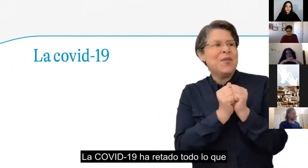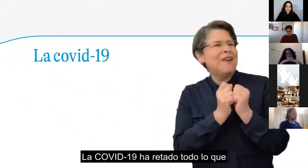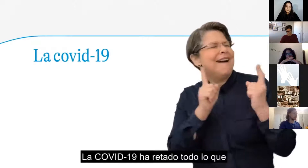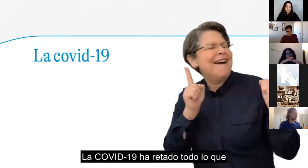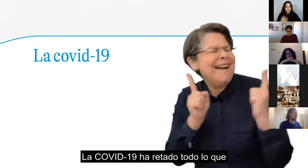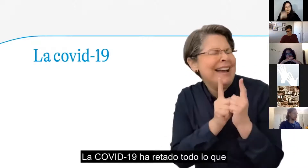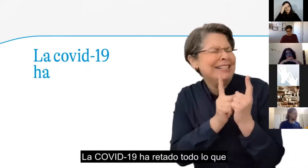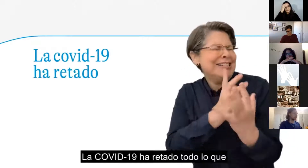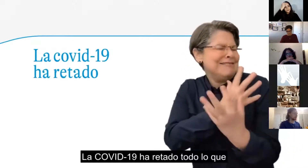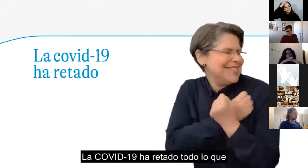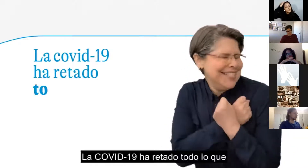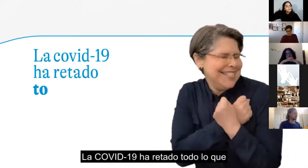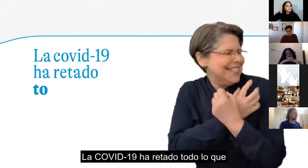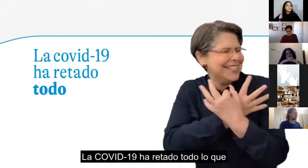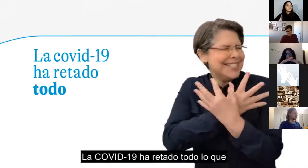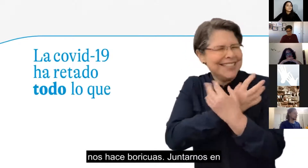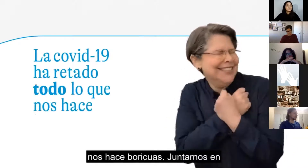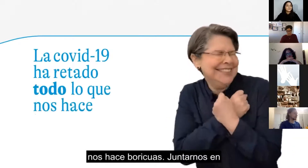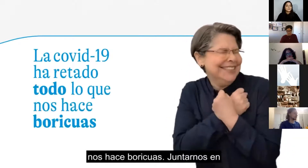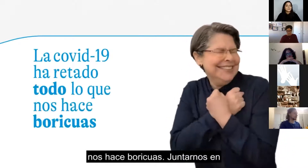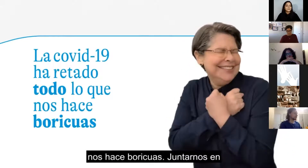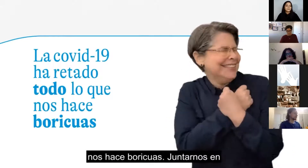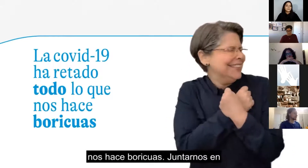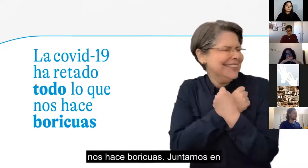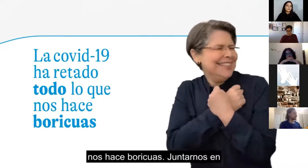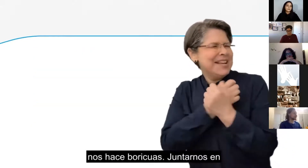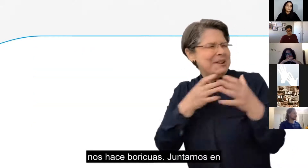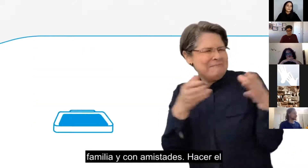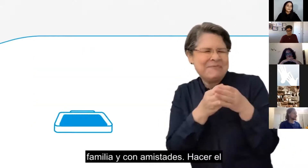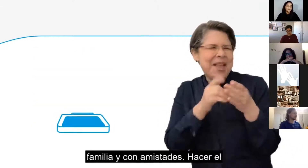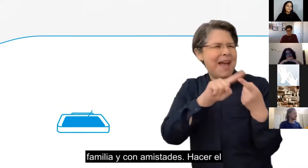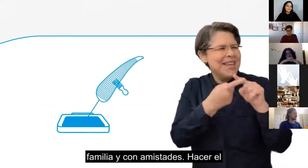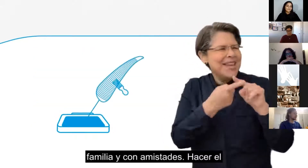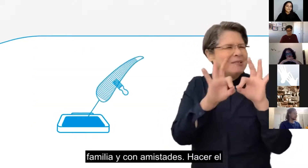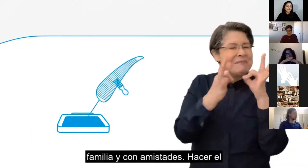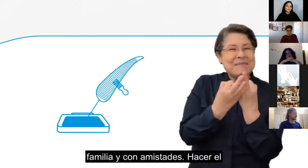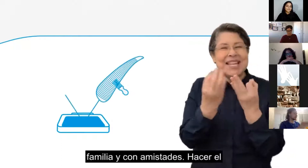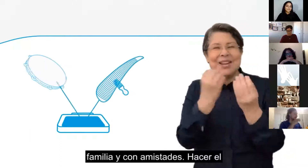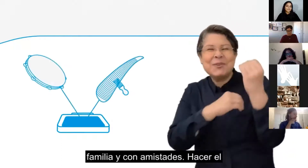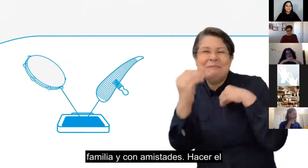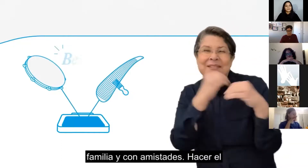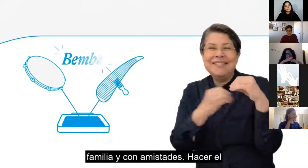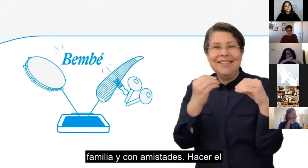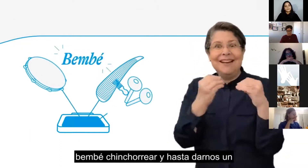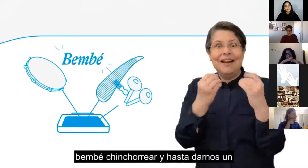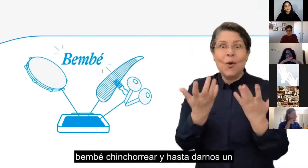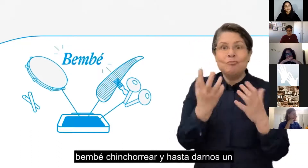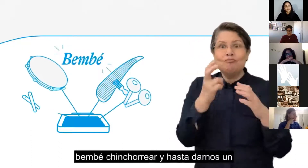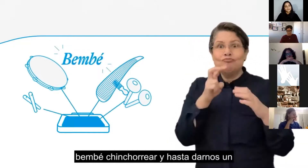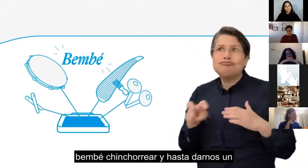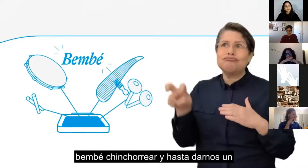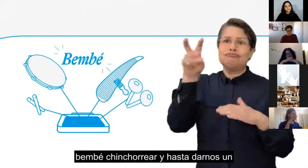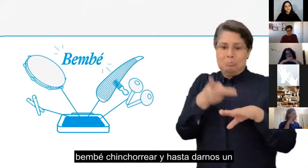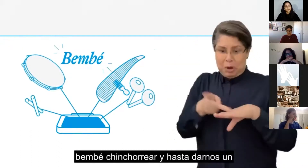La COVID-19 ha retado todo lo que nos hace boricuas. Juntarnos en familia y con amistades, hacer el bembé,